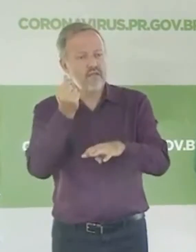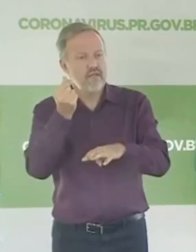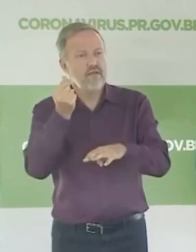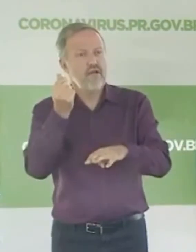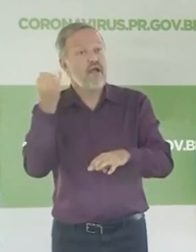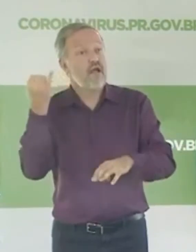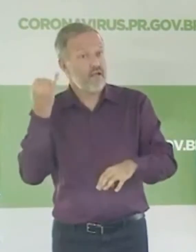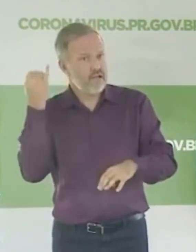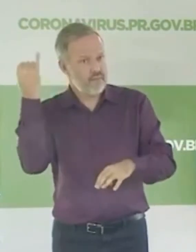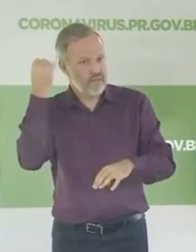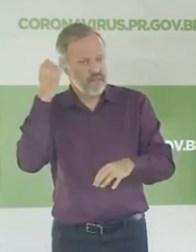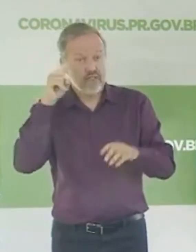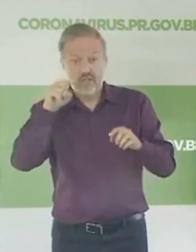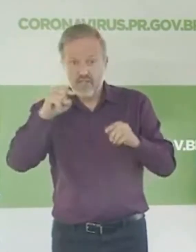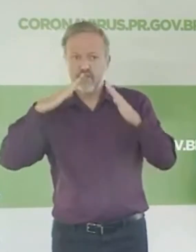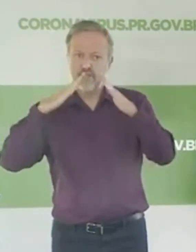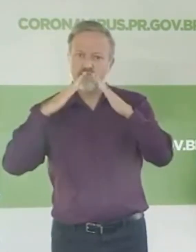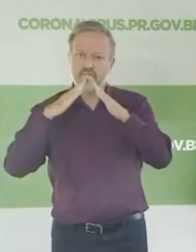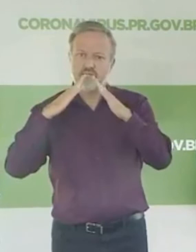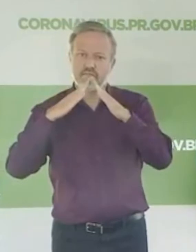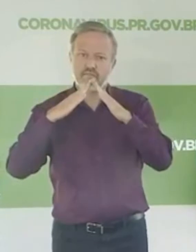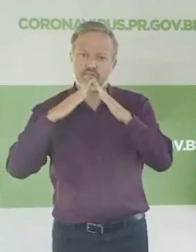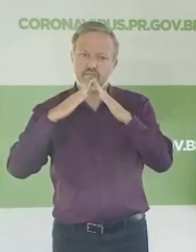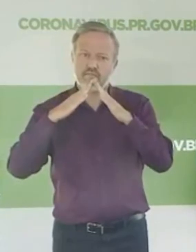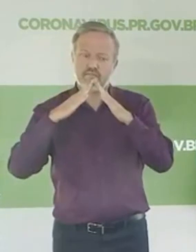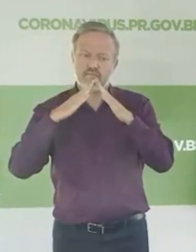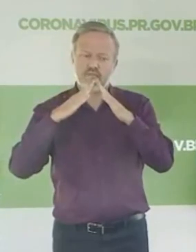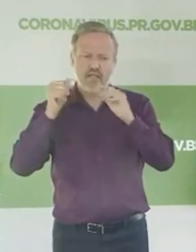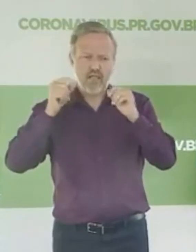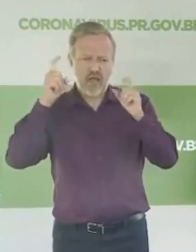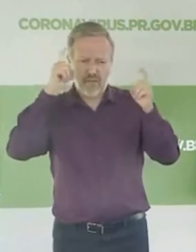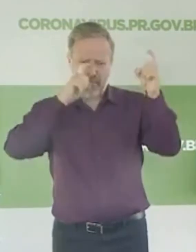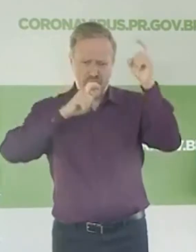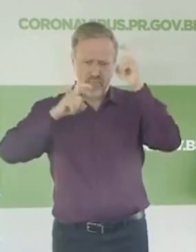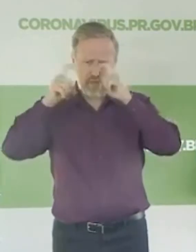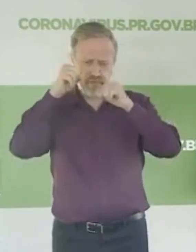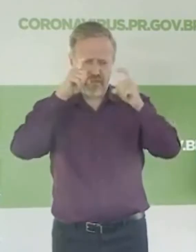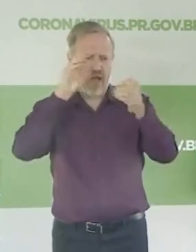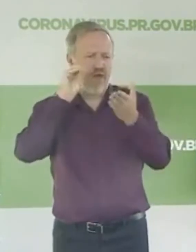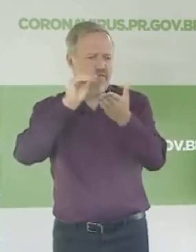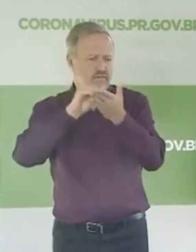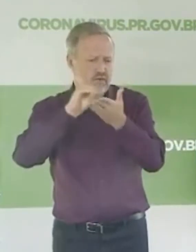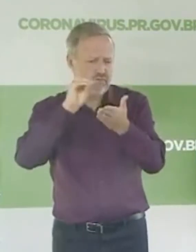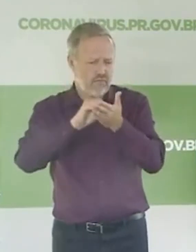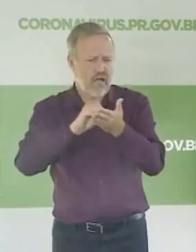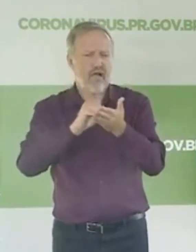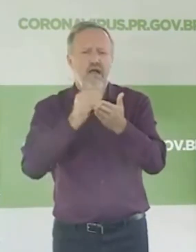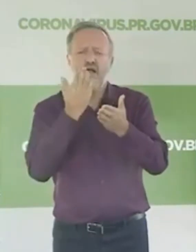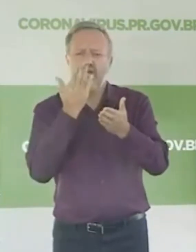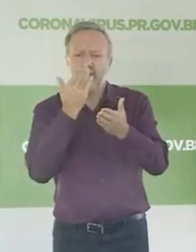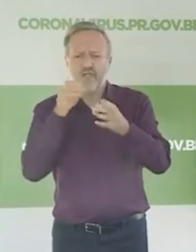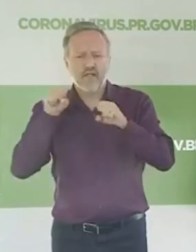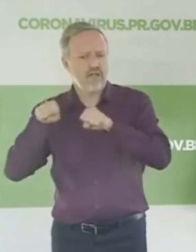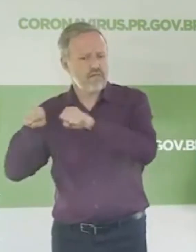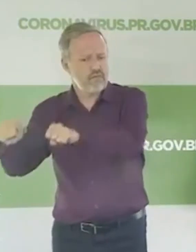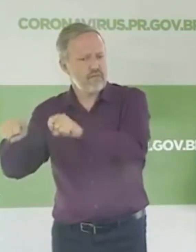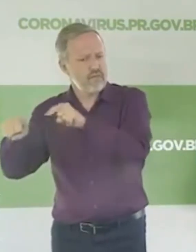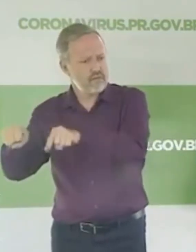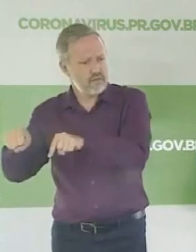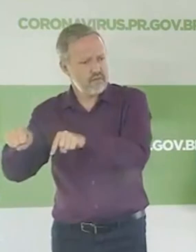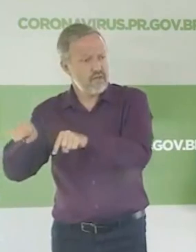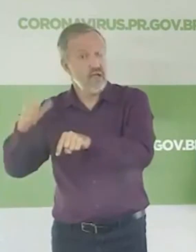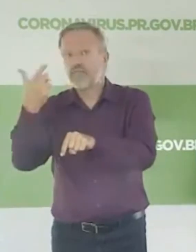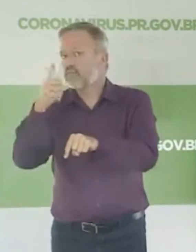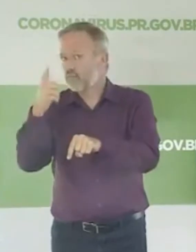registrar para você que está em casa, essa preocupação de faltar qualquer tipo de alimento no supermercado. Esse risco